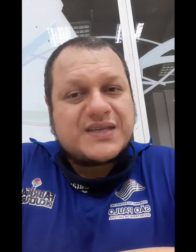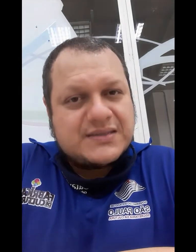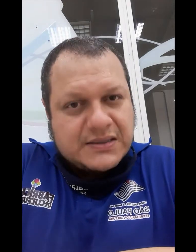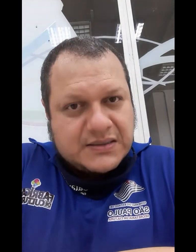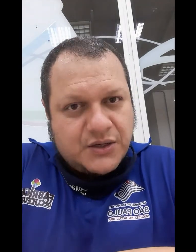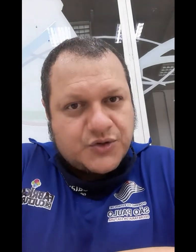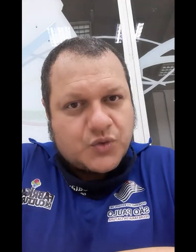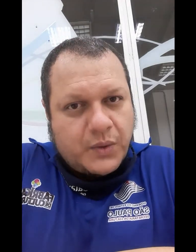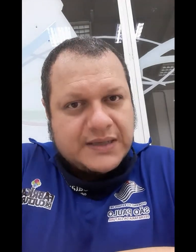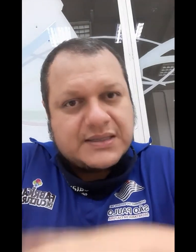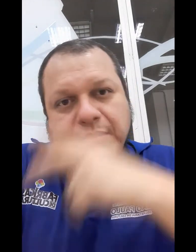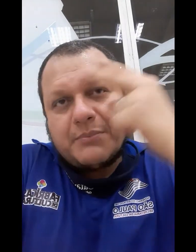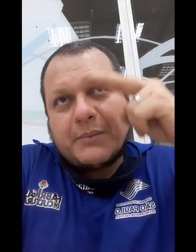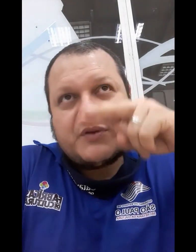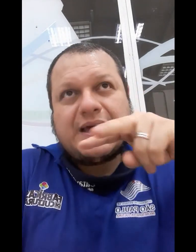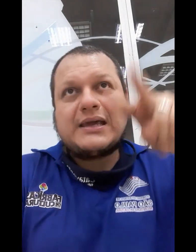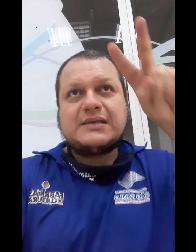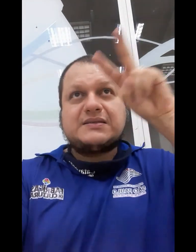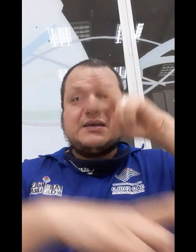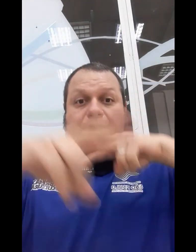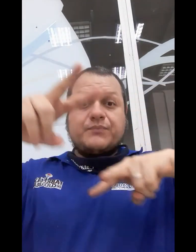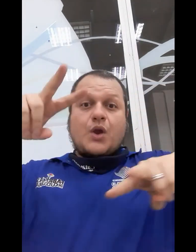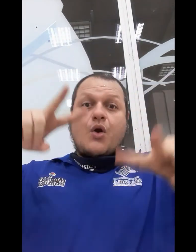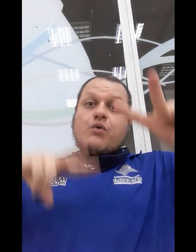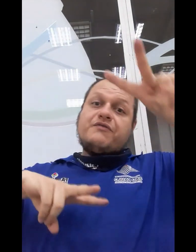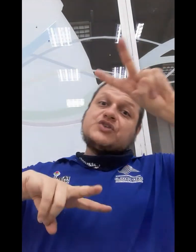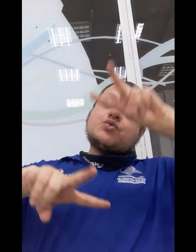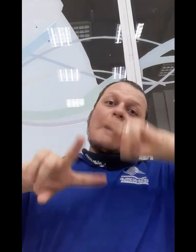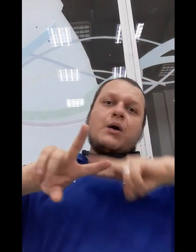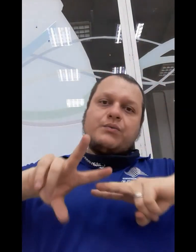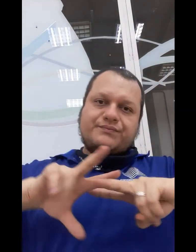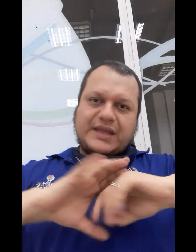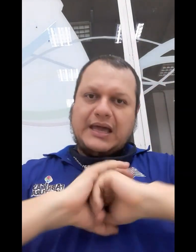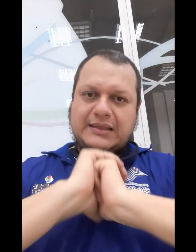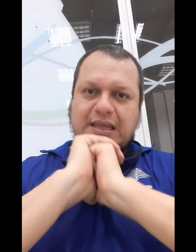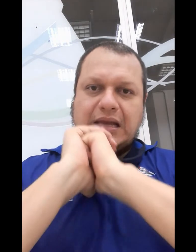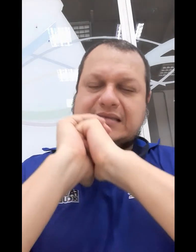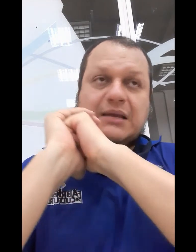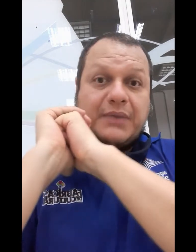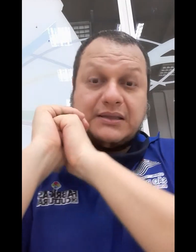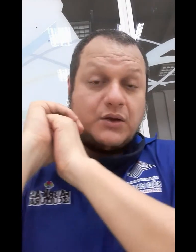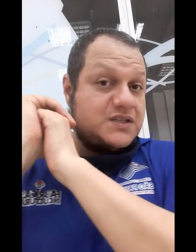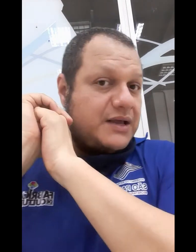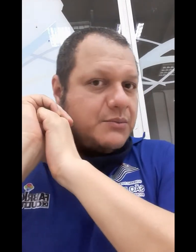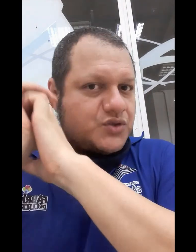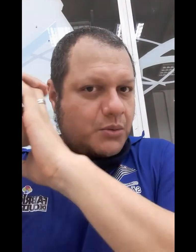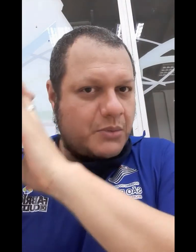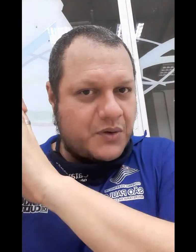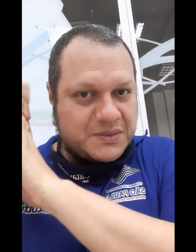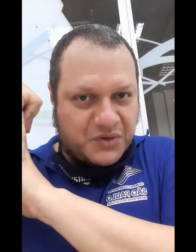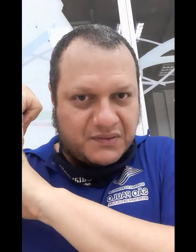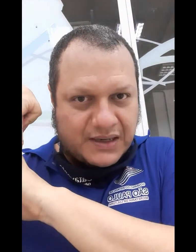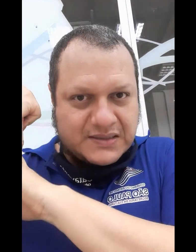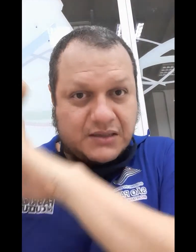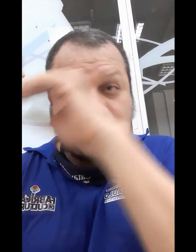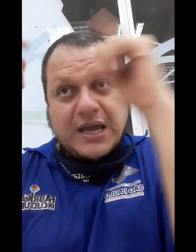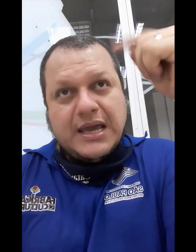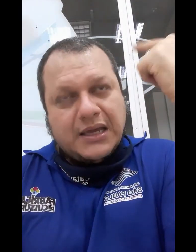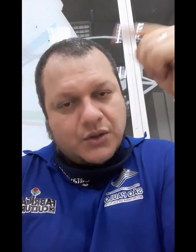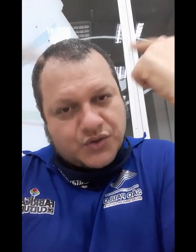exercícios com eles também para poder aquecer o visual, né? Deles também. Então, nós falamos sobre uma coisa muito interessante que nos